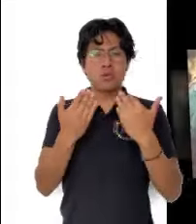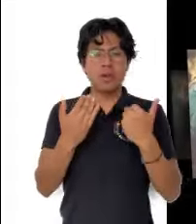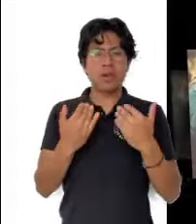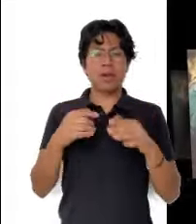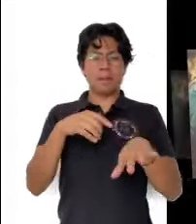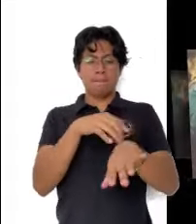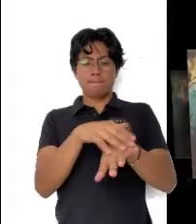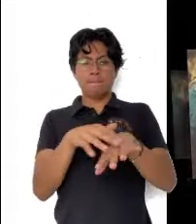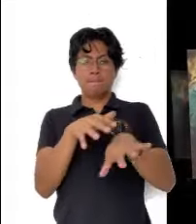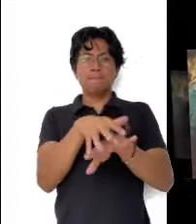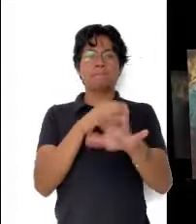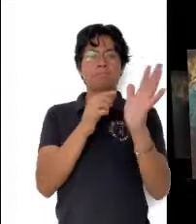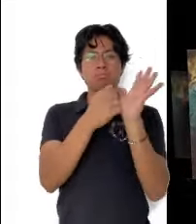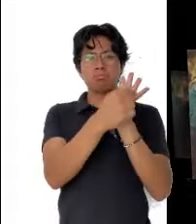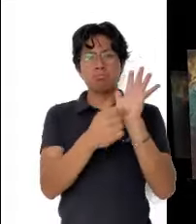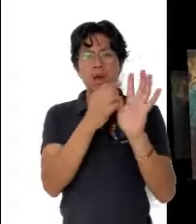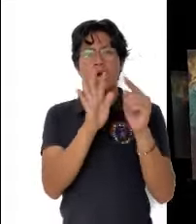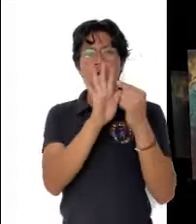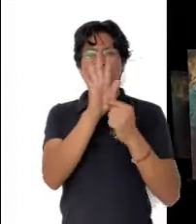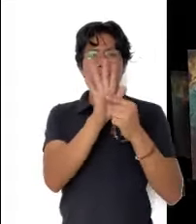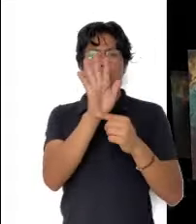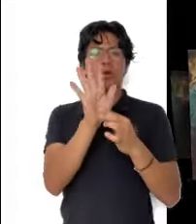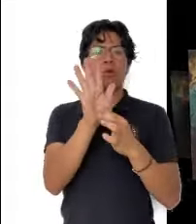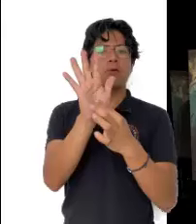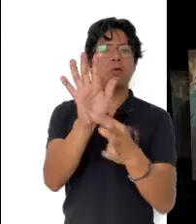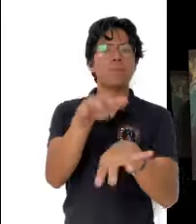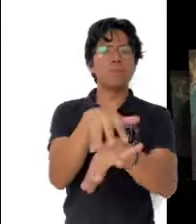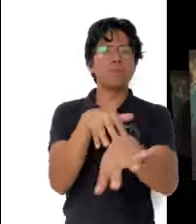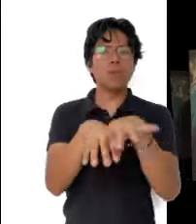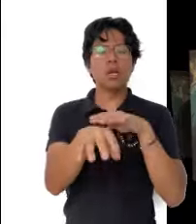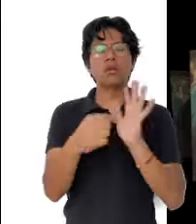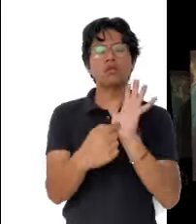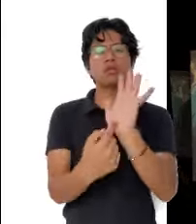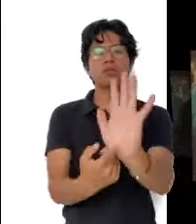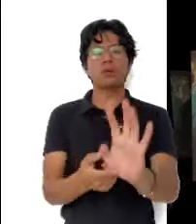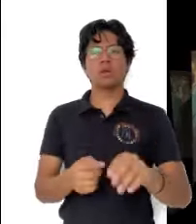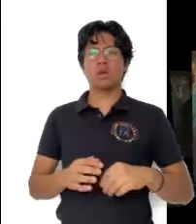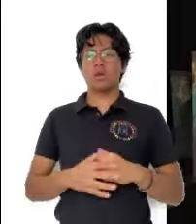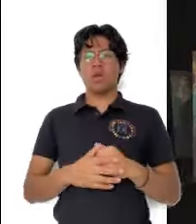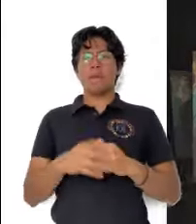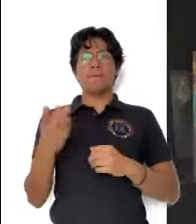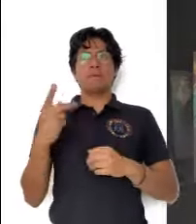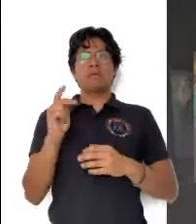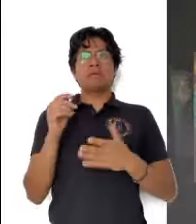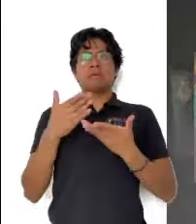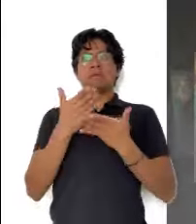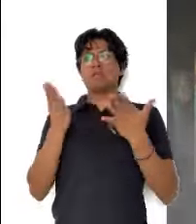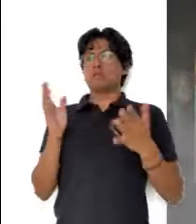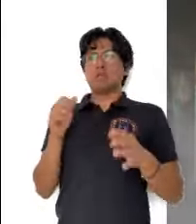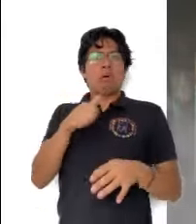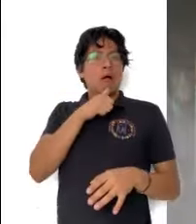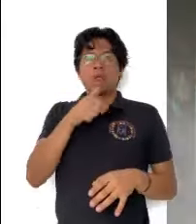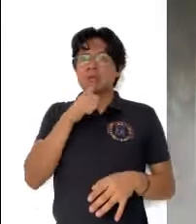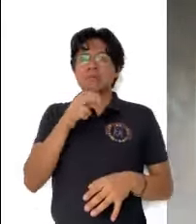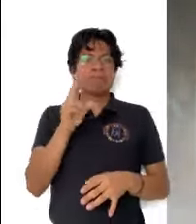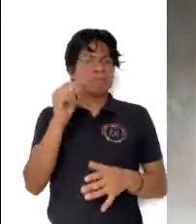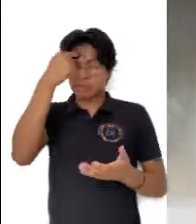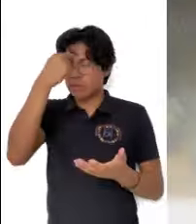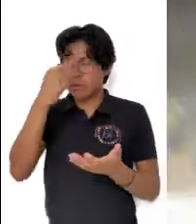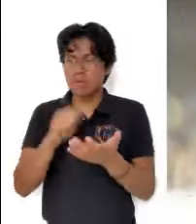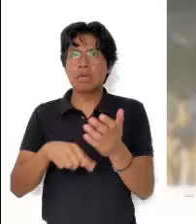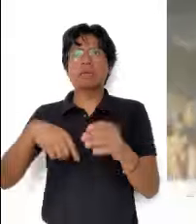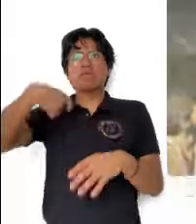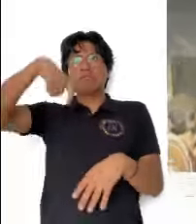yo. Y les mostró las manos y los pies. Pero como ellos no acababan de creer, de pura alegría,